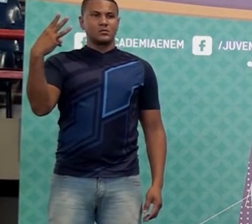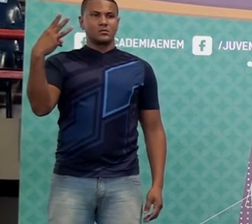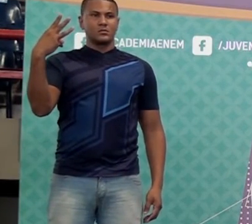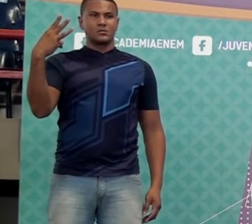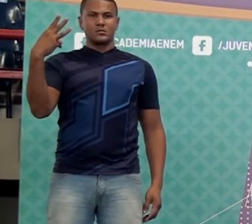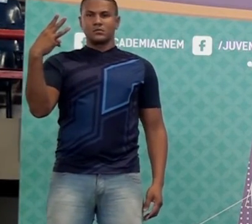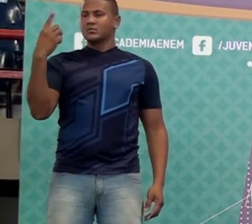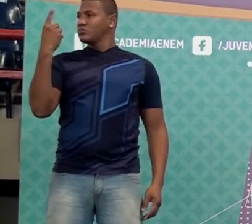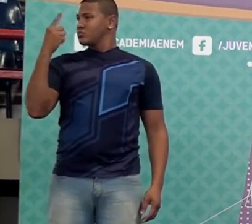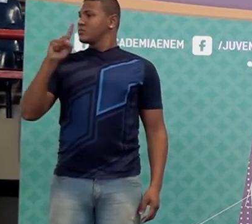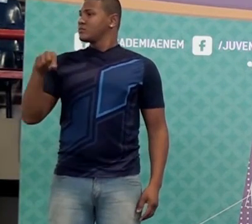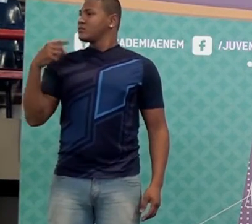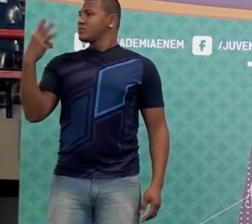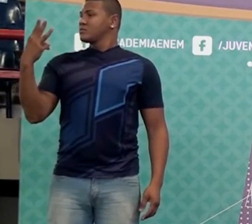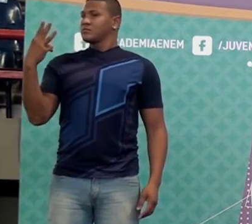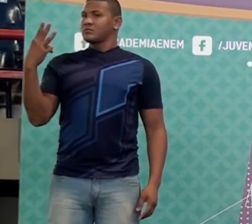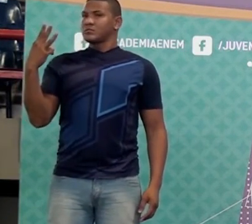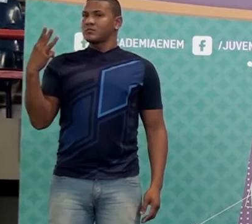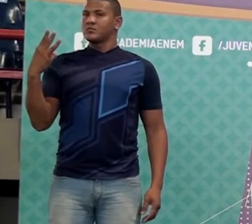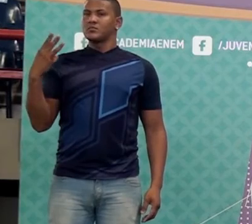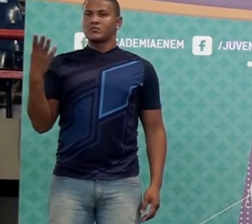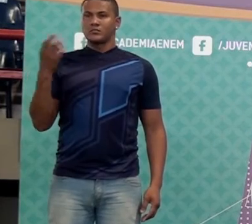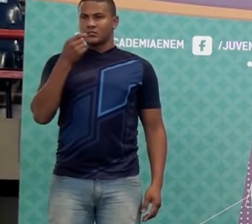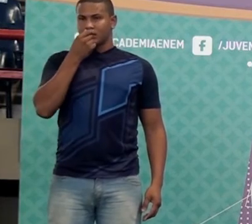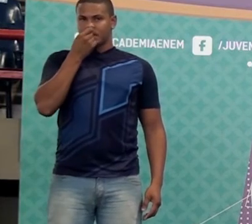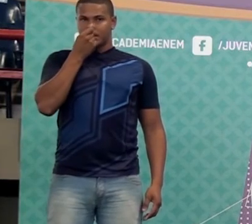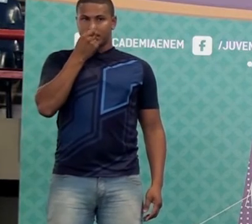É só multiplicar por cem, ó. Um vírgula três.